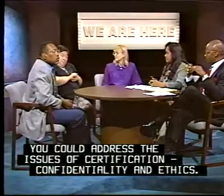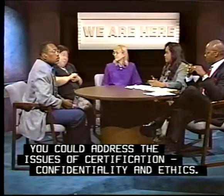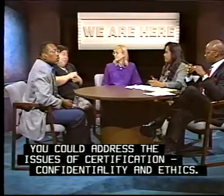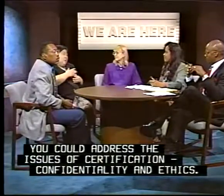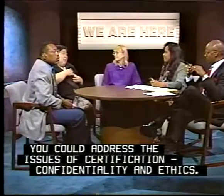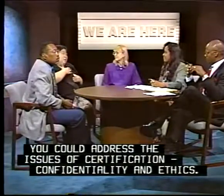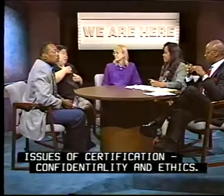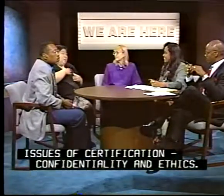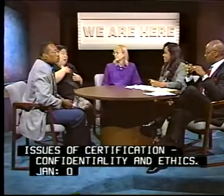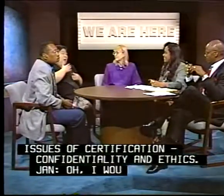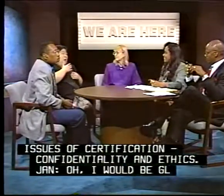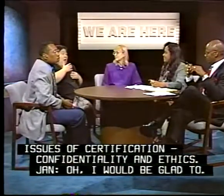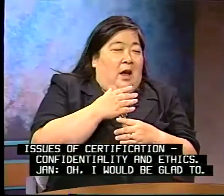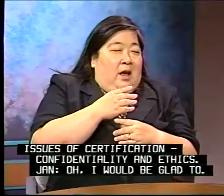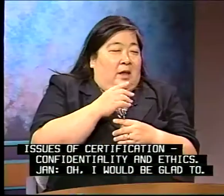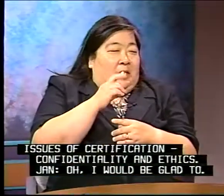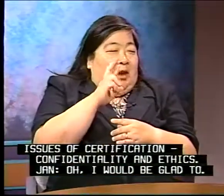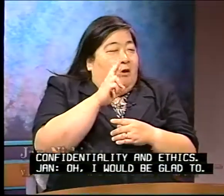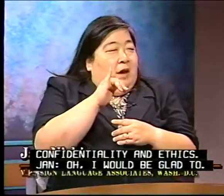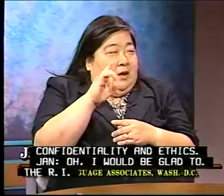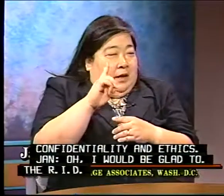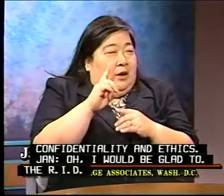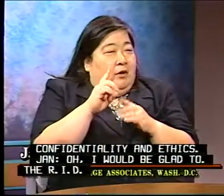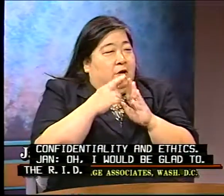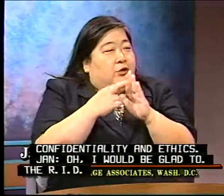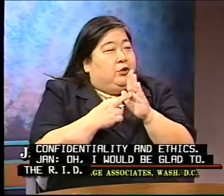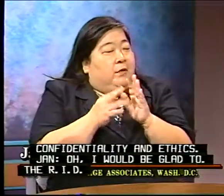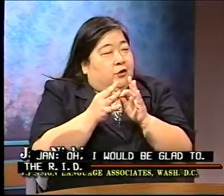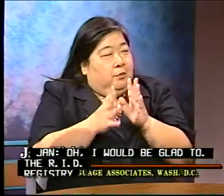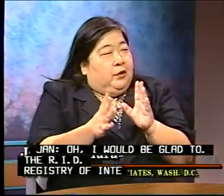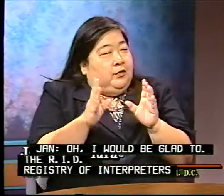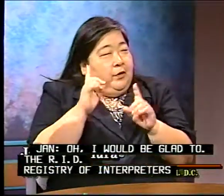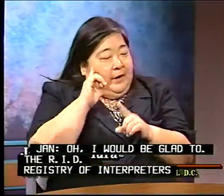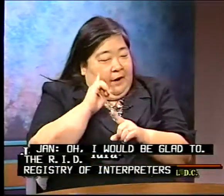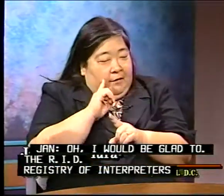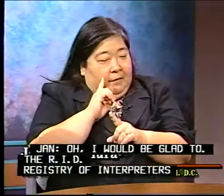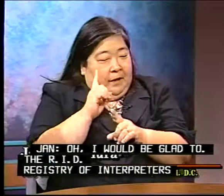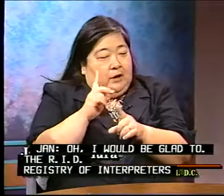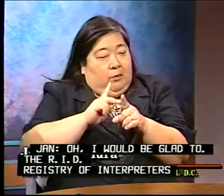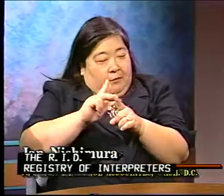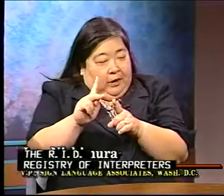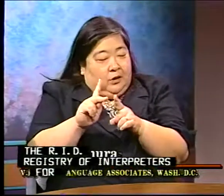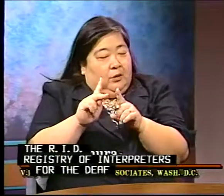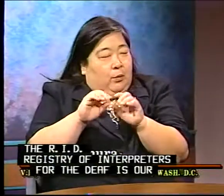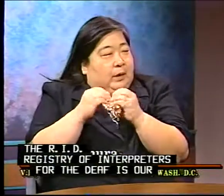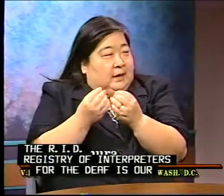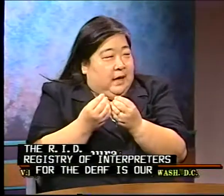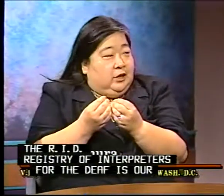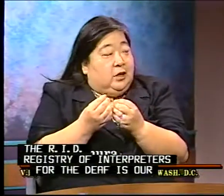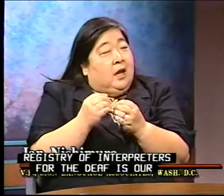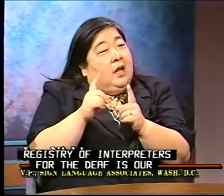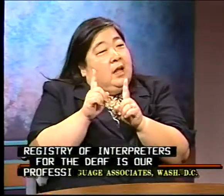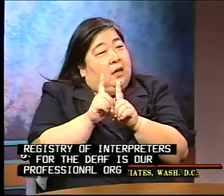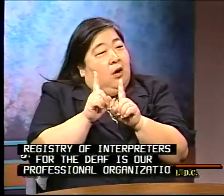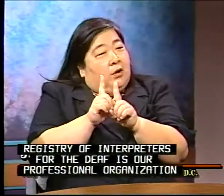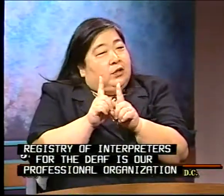Oh, I'd be glad to. The RID, Registry of Interpreters for the Deaf, is our professional organization, and it also